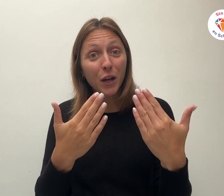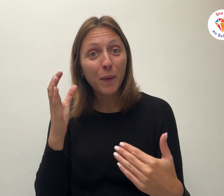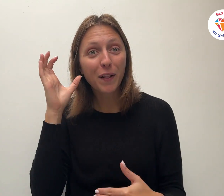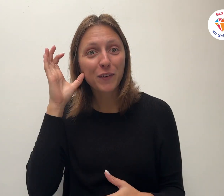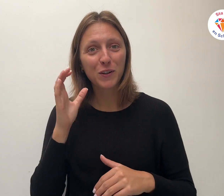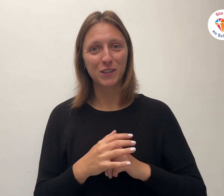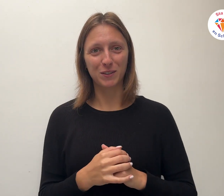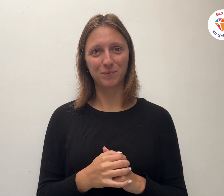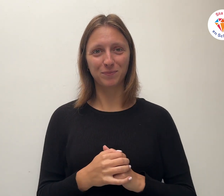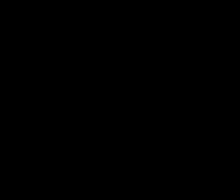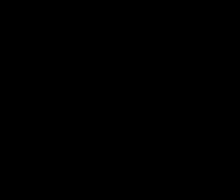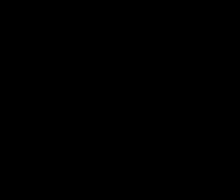Zend